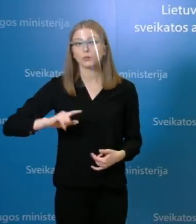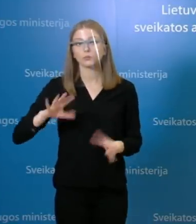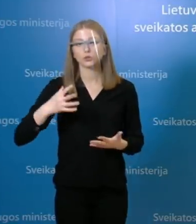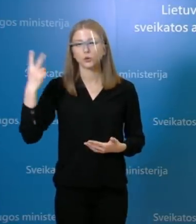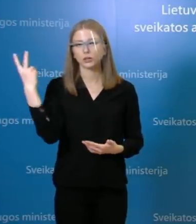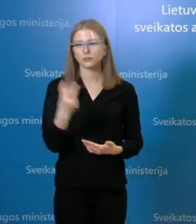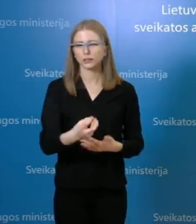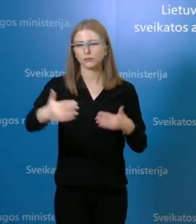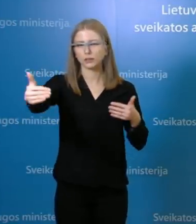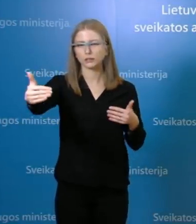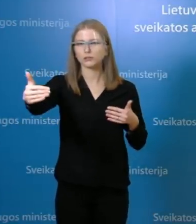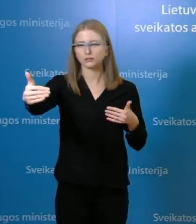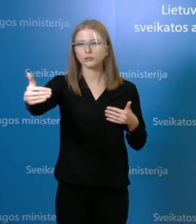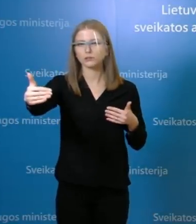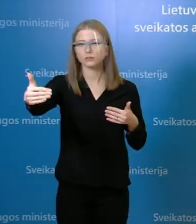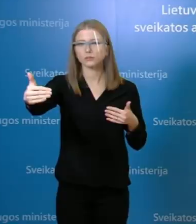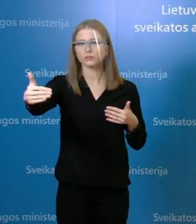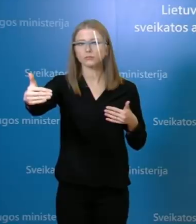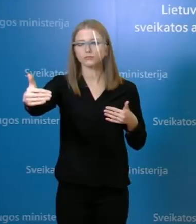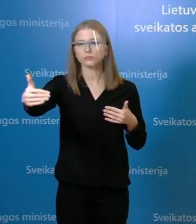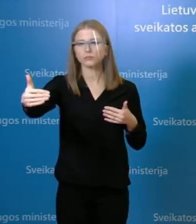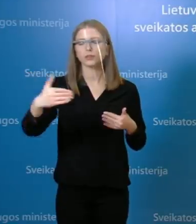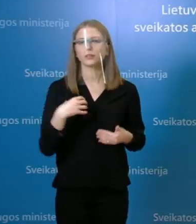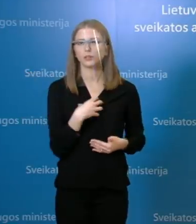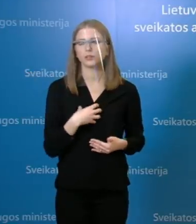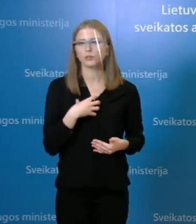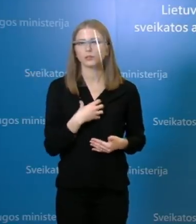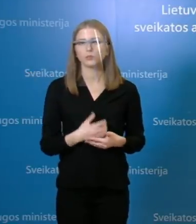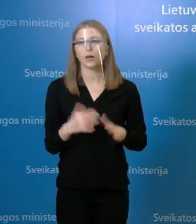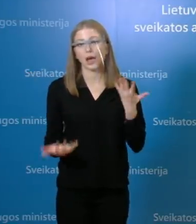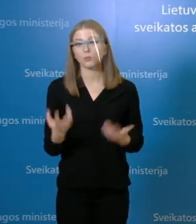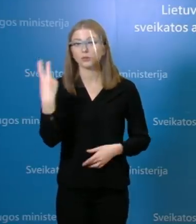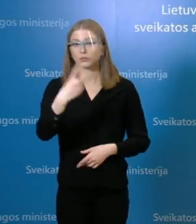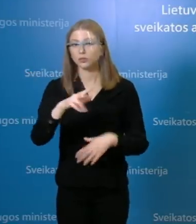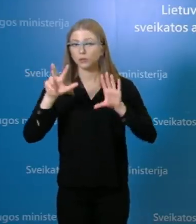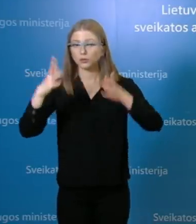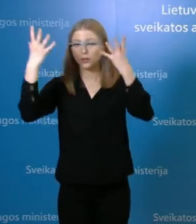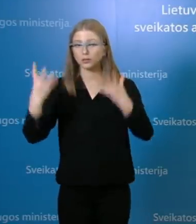dienų arba dviejų kubasinių periodų laikotarpiu, tai yra 28 dienų.